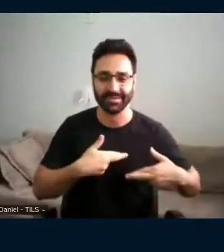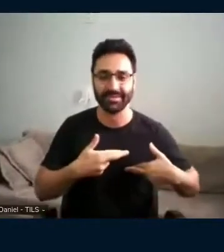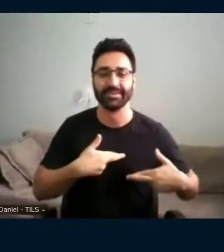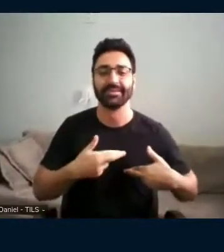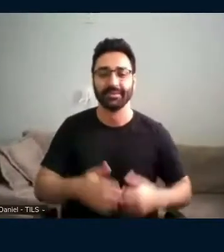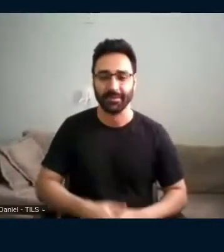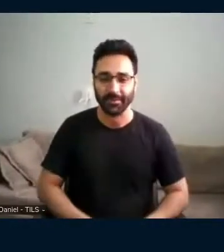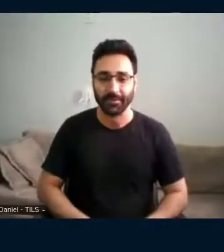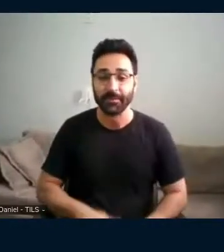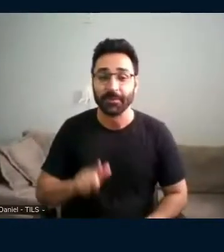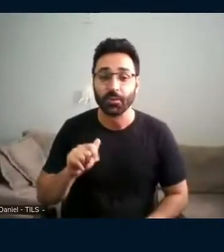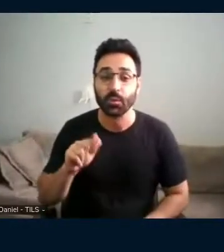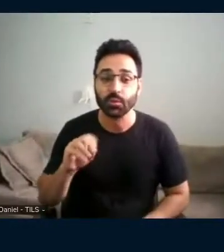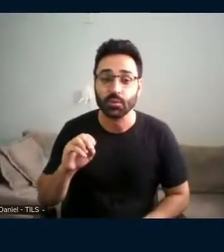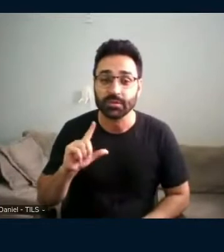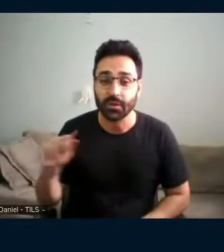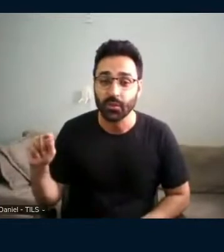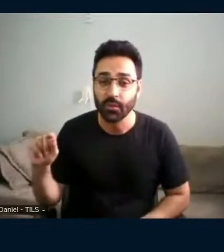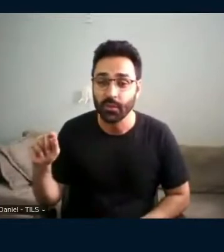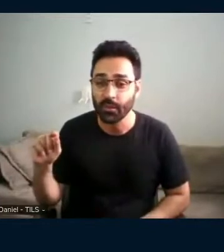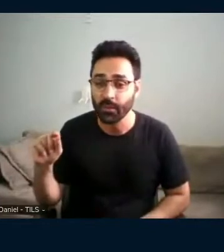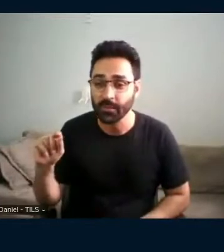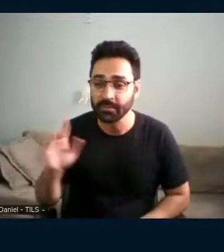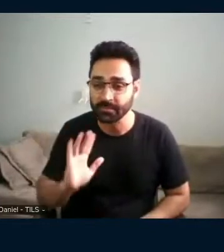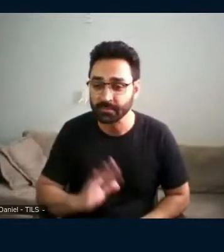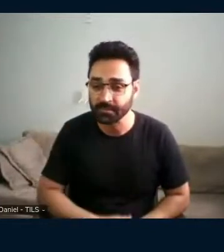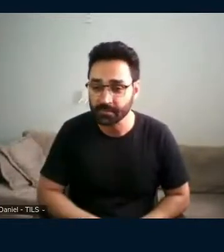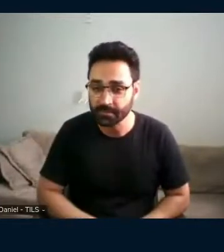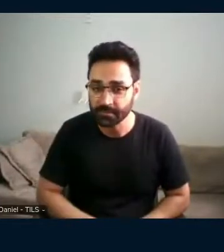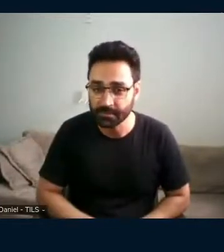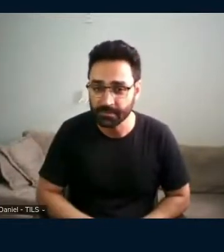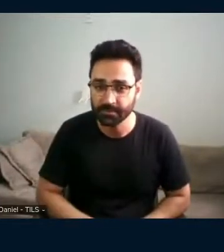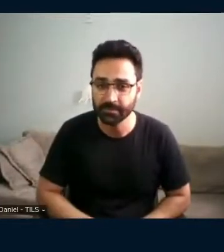Guto caiu? Augusto Charan caiu?